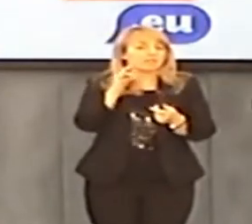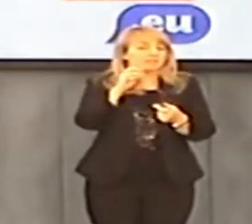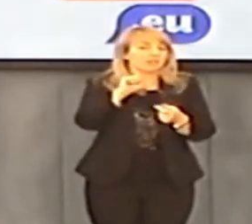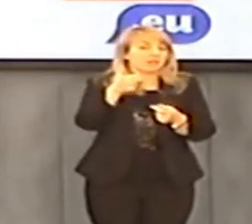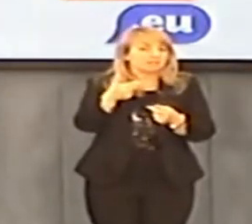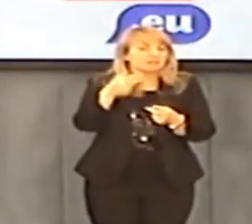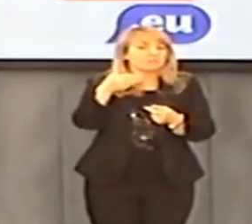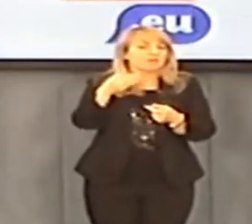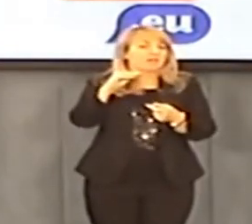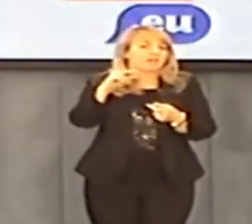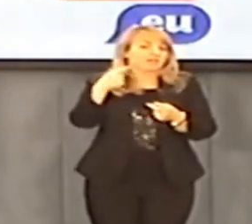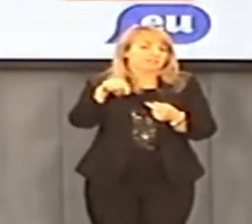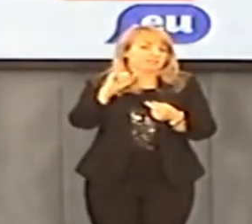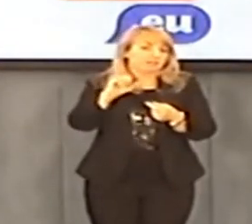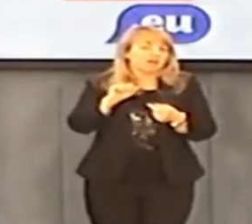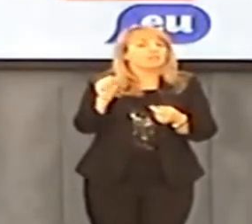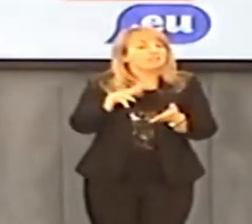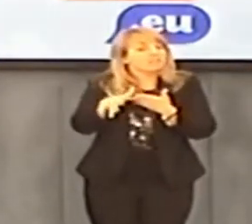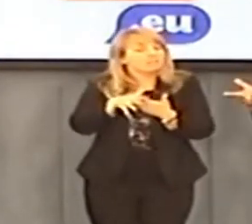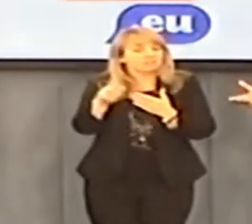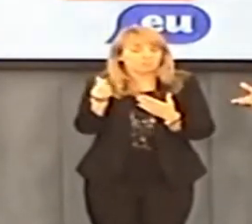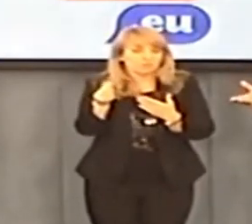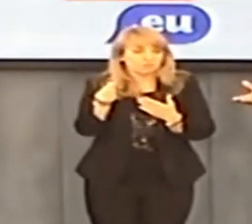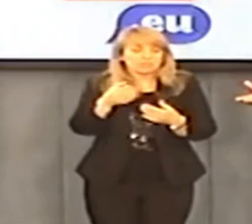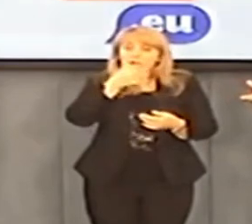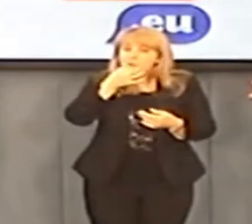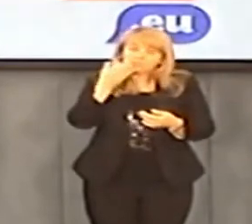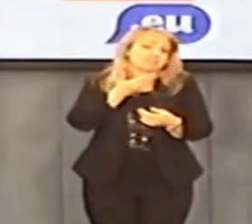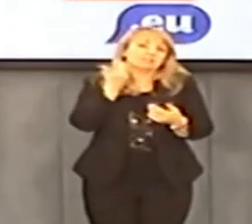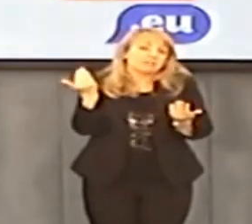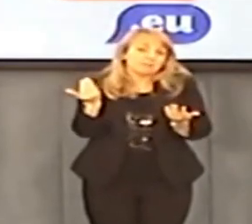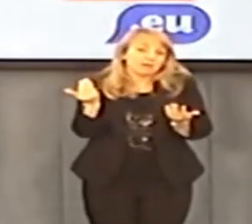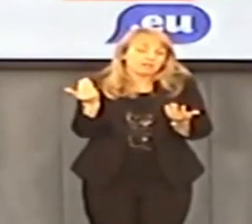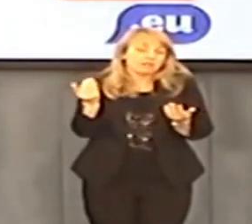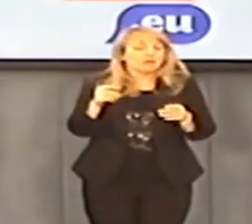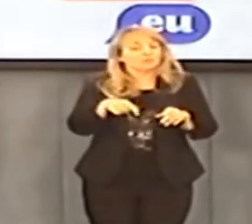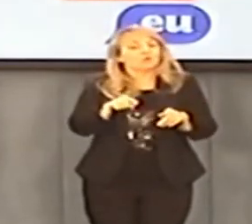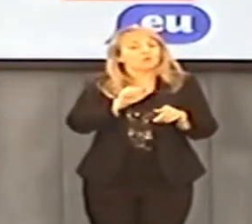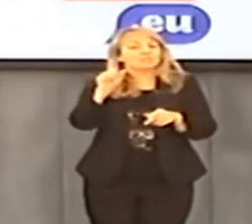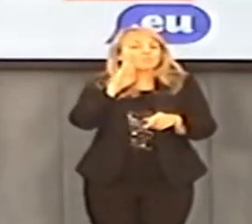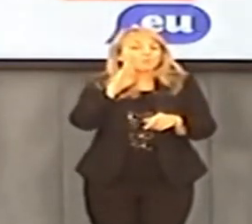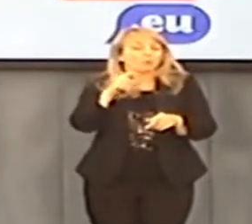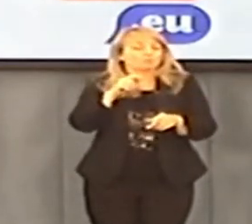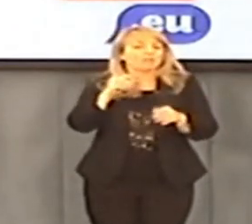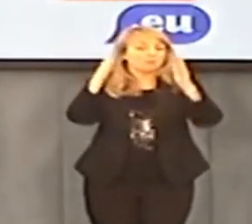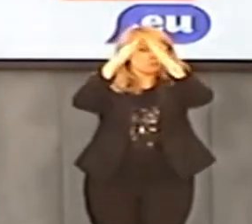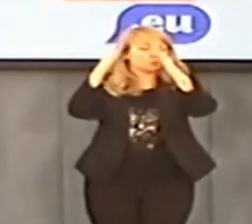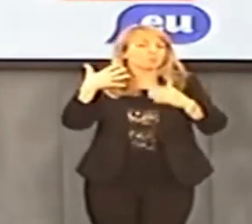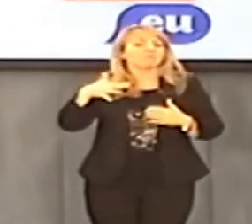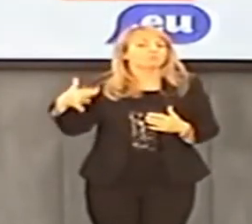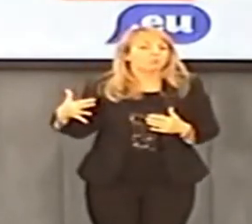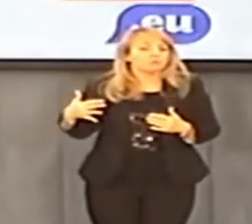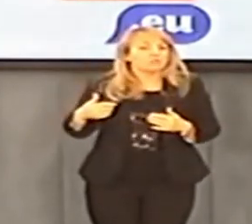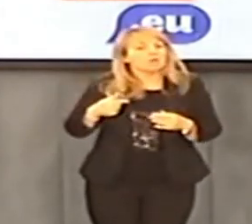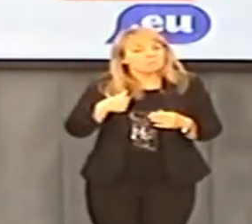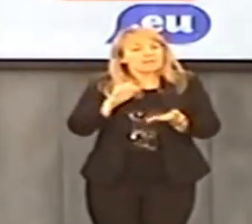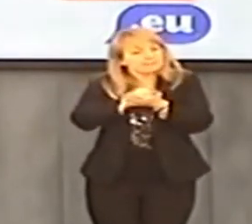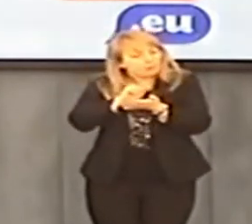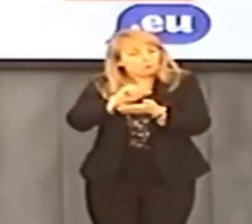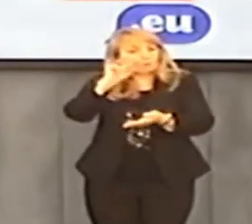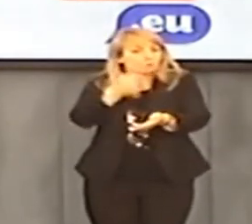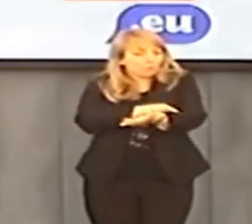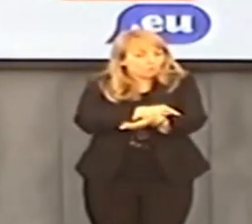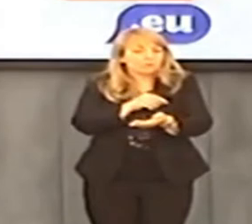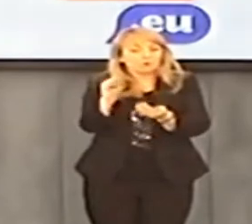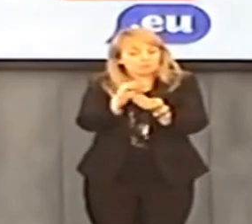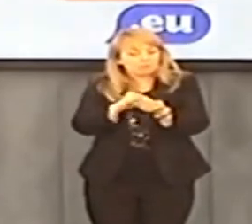wydanymi na infrastrukturę. Na te pytania nie ma odpowiedzi. Wie Pan, to bardzo przypomina tę sprawę z Wesołowskim. Niby czymś się zajmujemy, prawda? Bo napisaliśmy